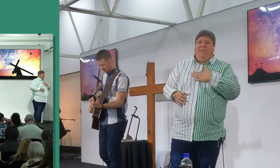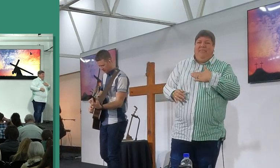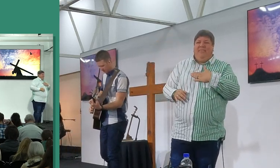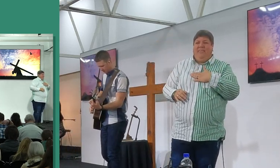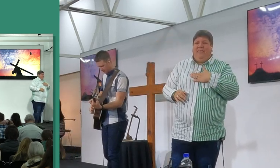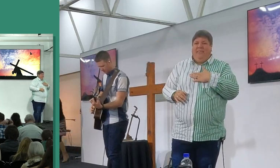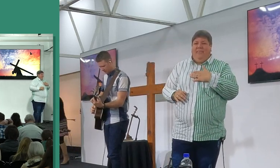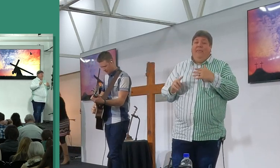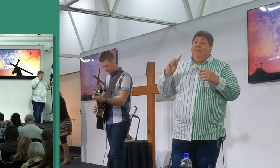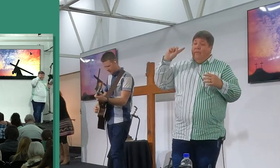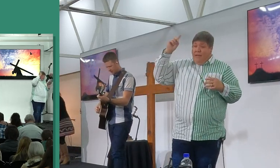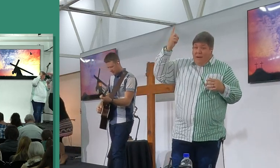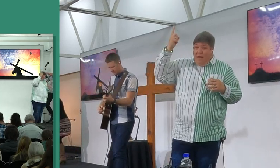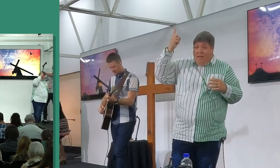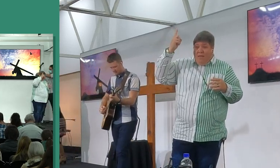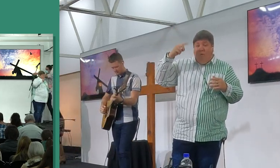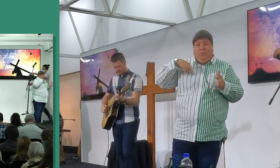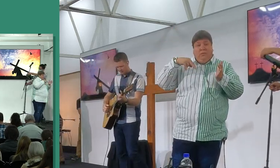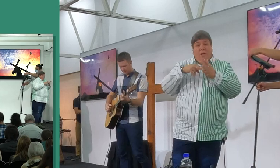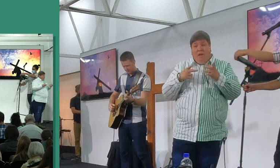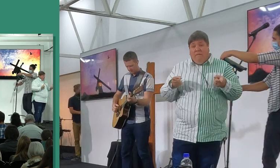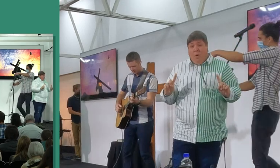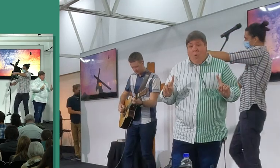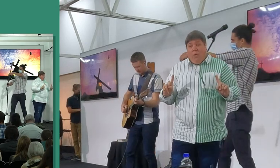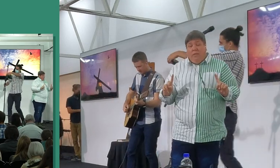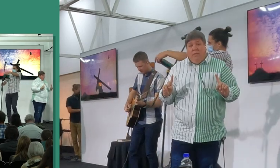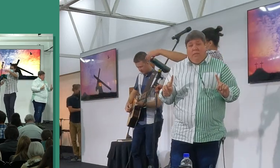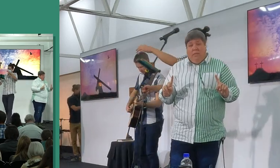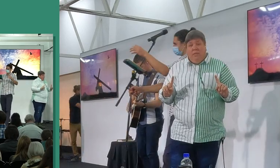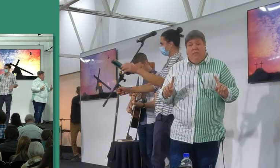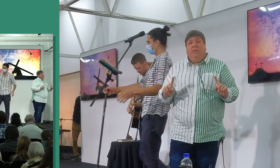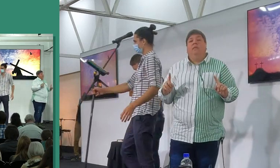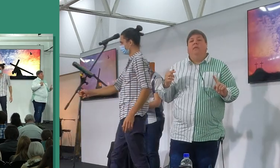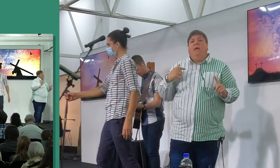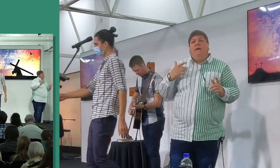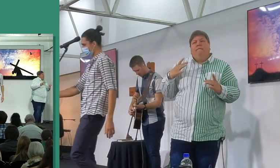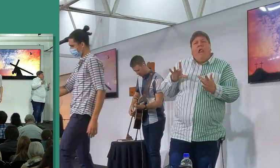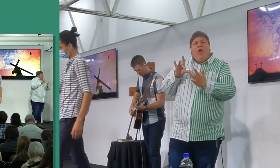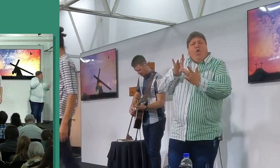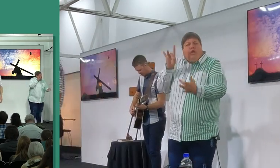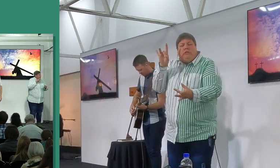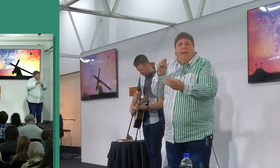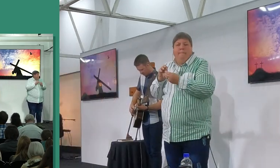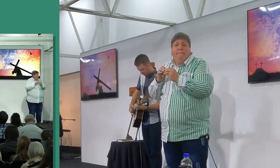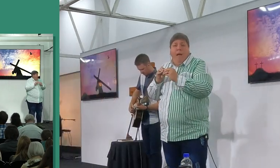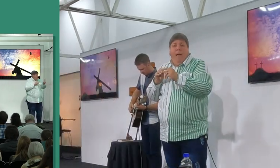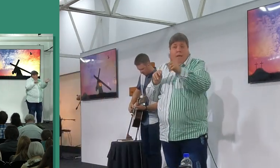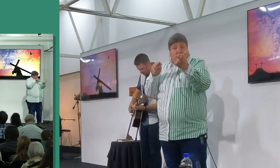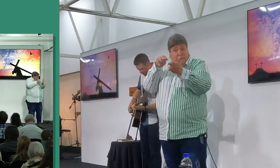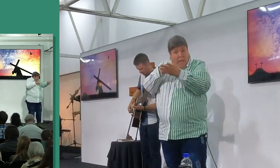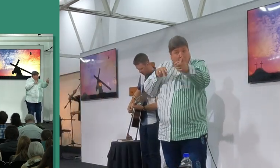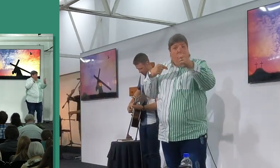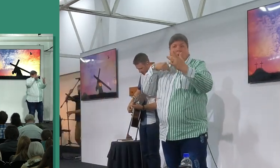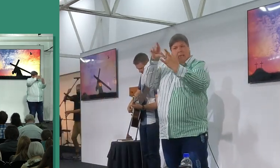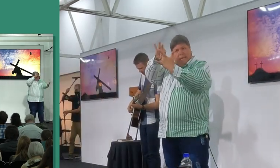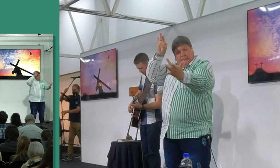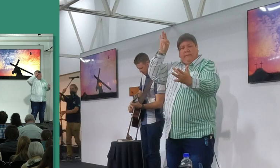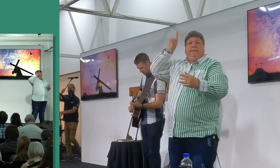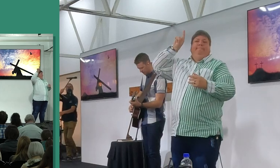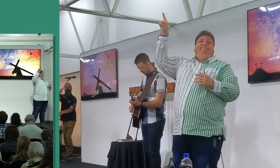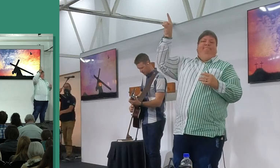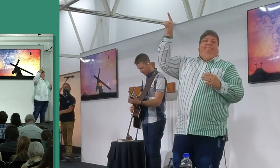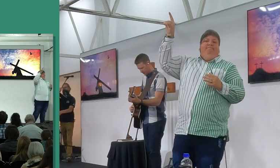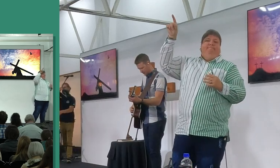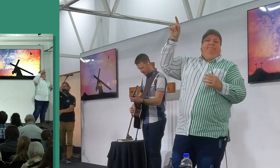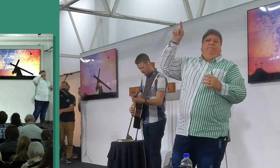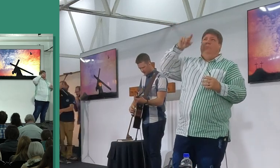en heren, ons staan vir oogend, ons staan vir oogend, omdat ons een kese wil maak, en te sê heren, ons weet, dit is nie iets